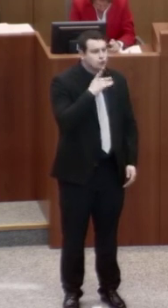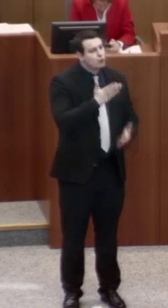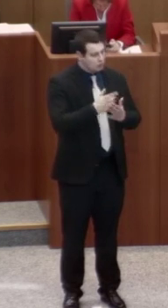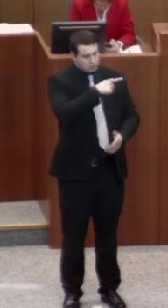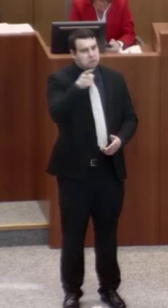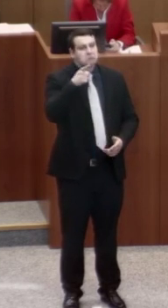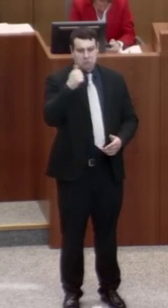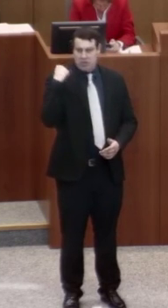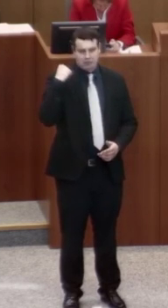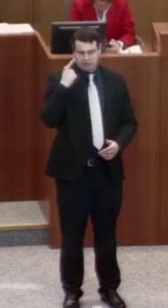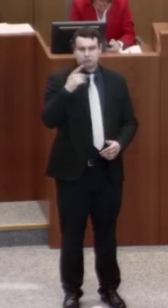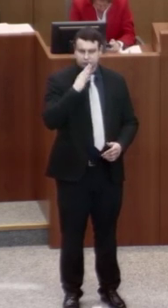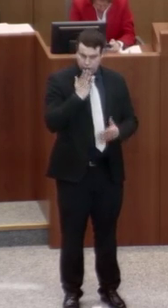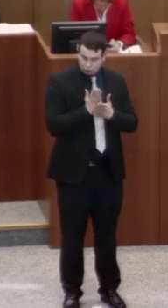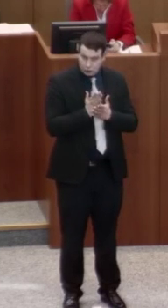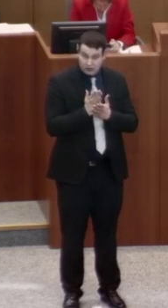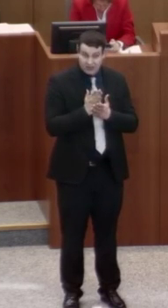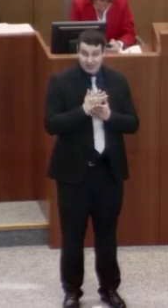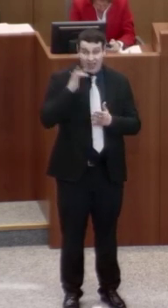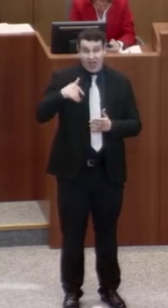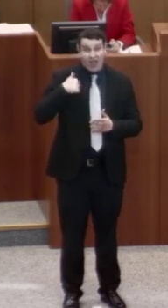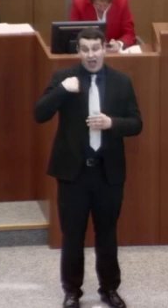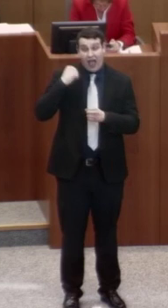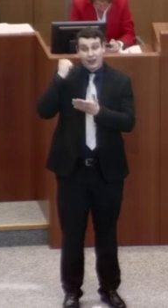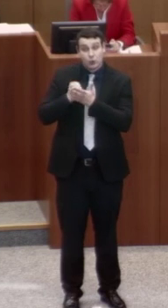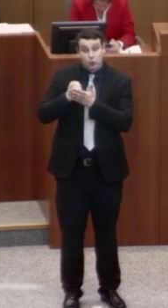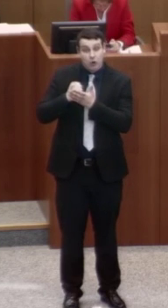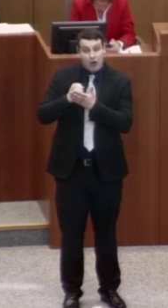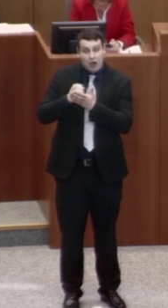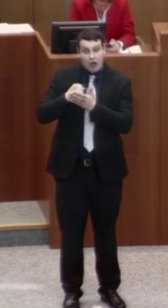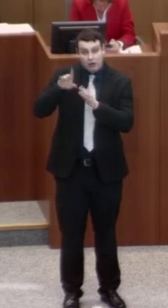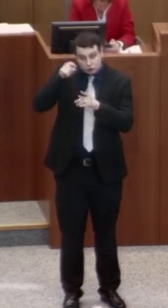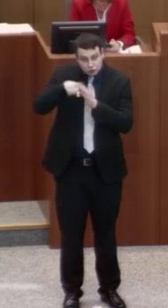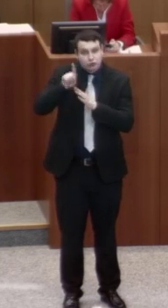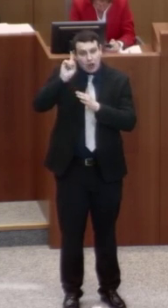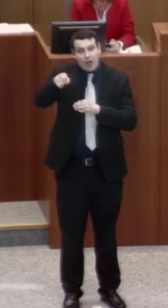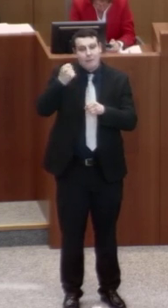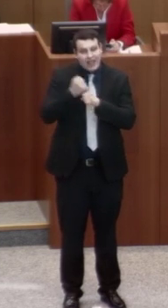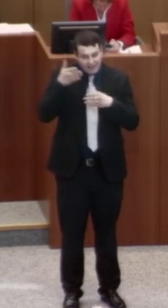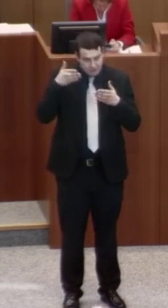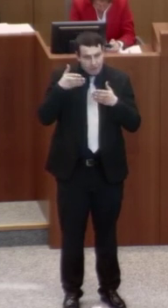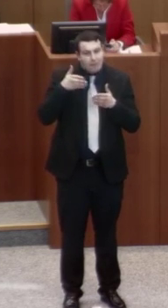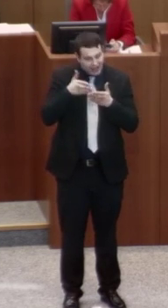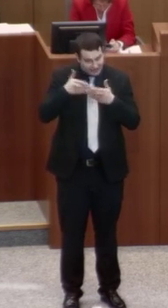Auch die Agentur Barrierefrei wurde bereits angesprochen, die wir nun gesetzlich verankern. Als